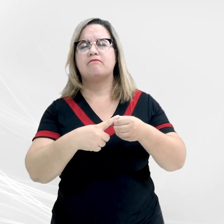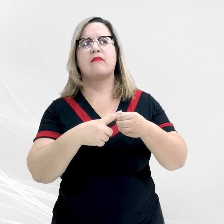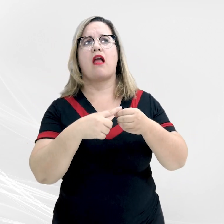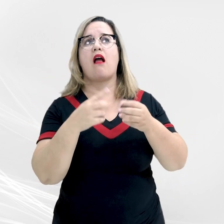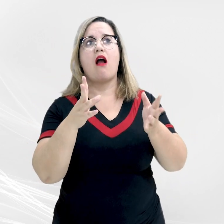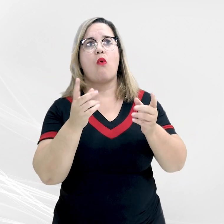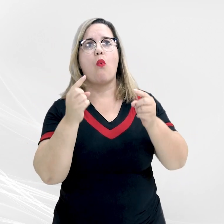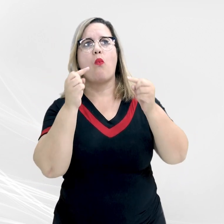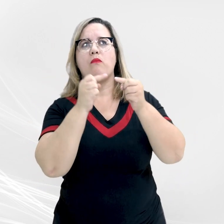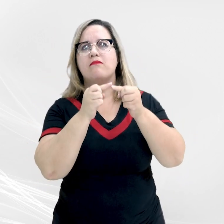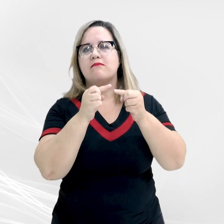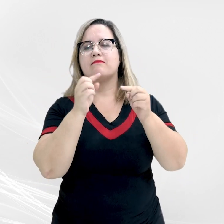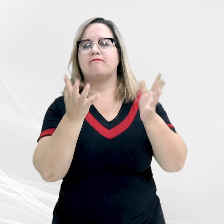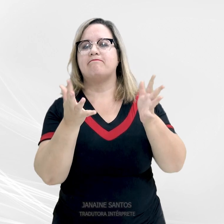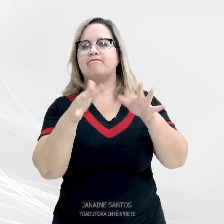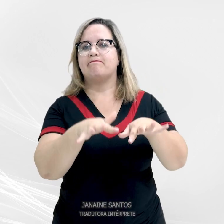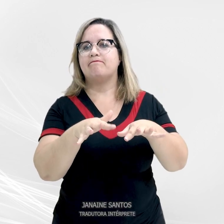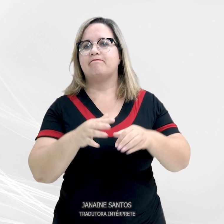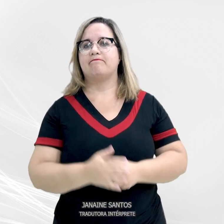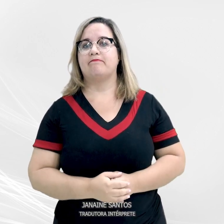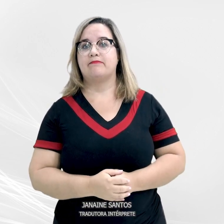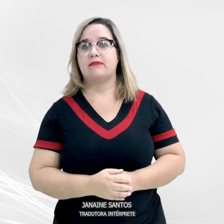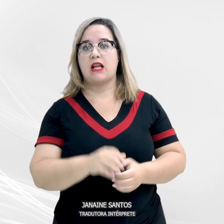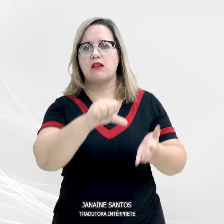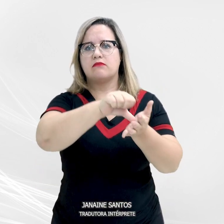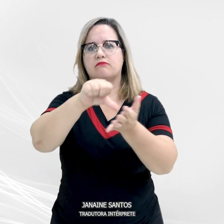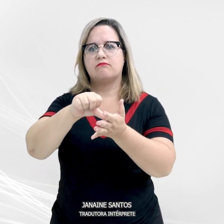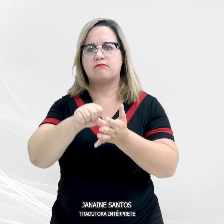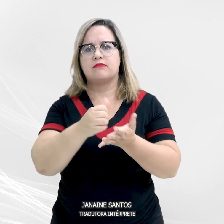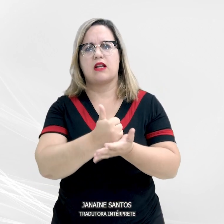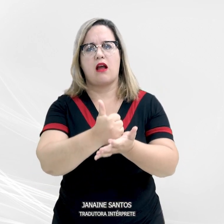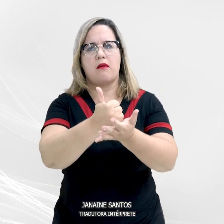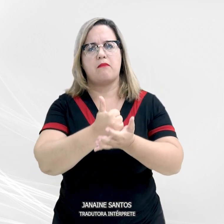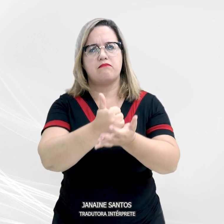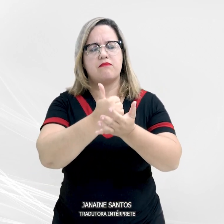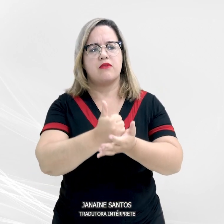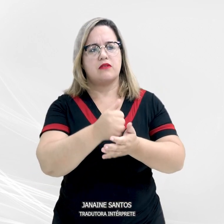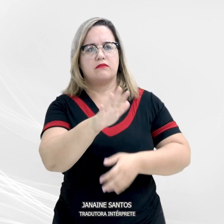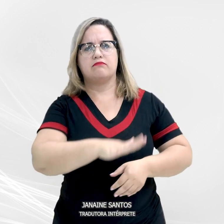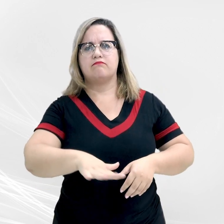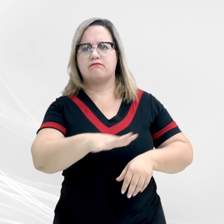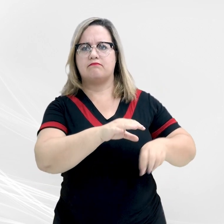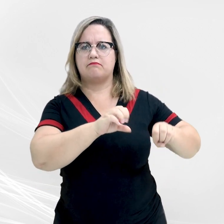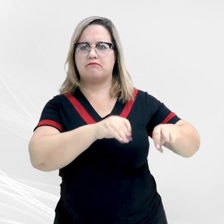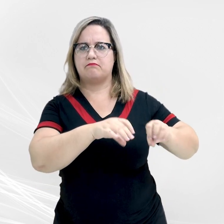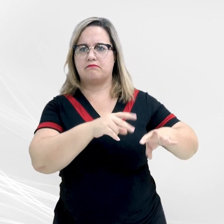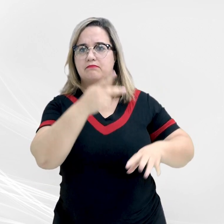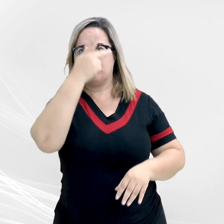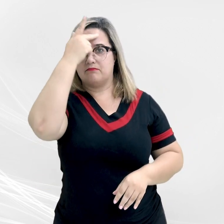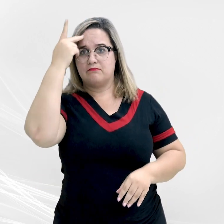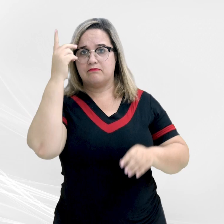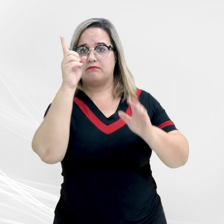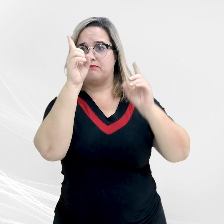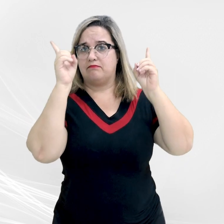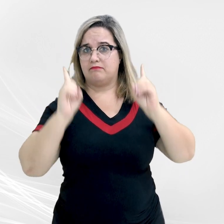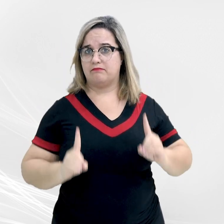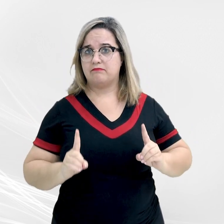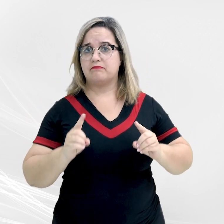visando a inclusão. Os Centros de Apoio Operacional da Educação e da Pessoa com Deficiência do